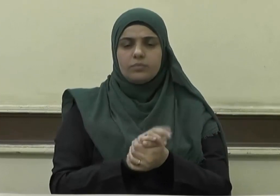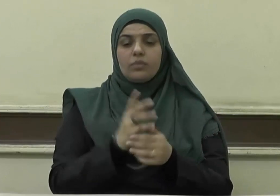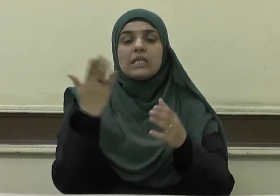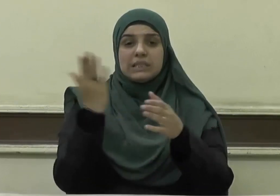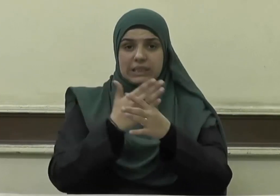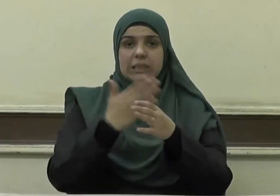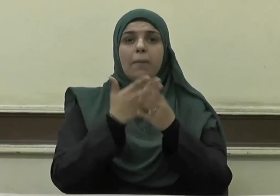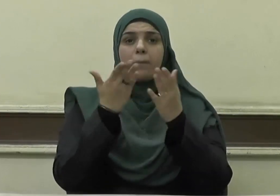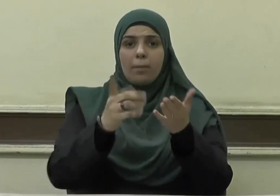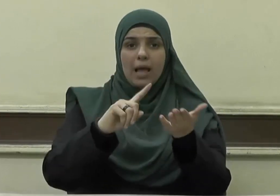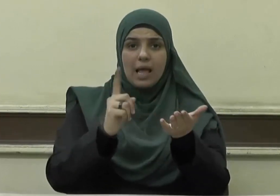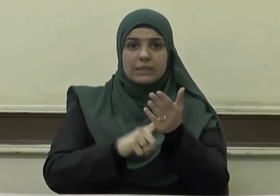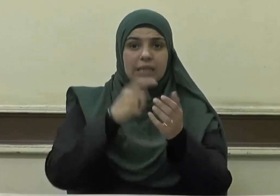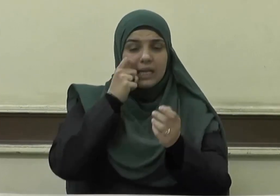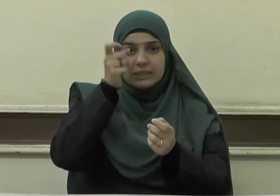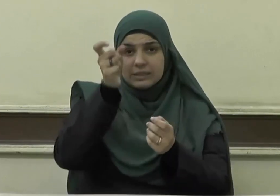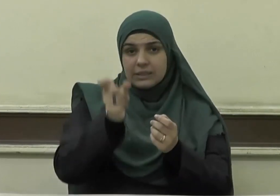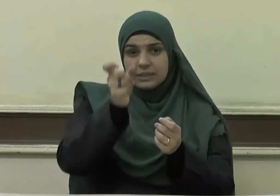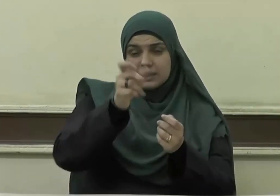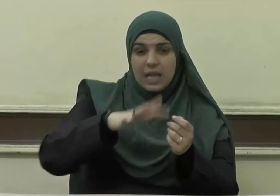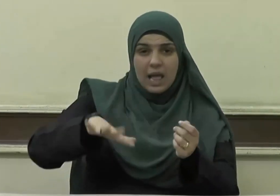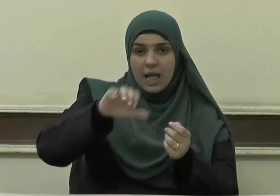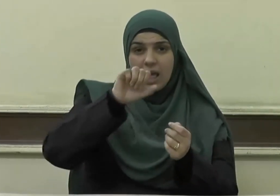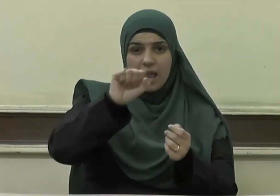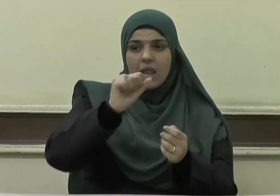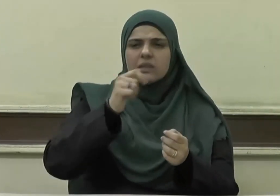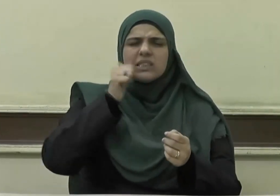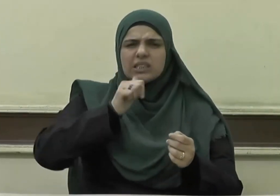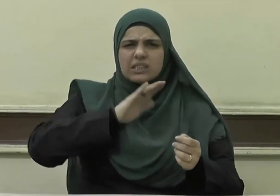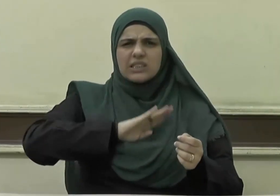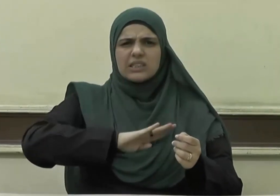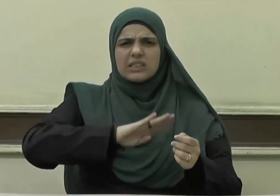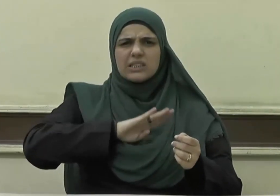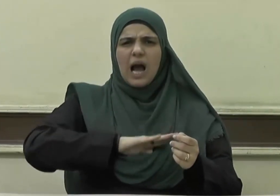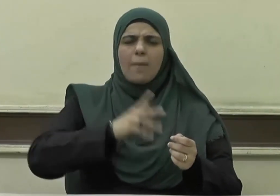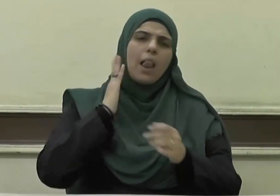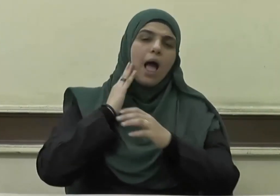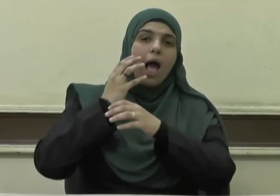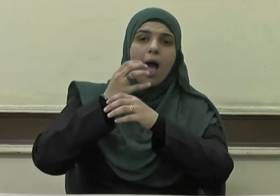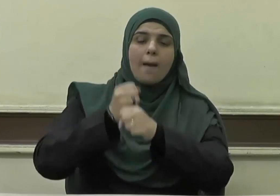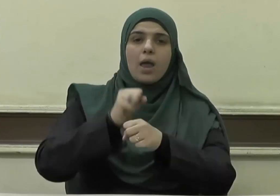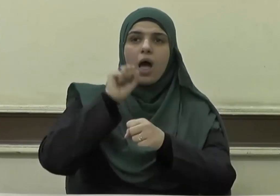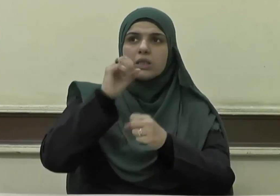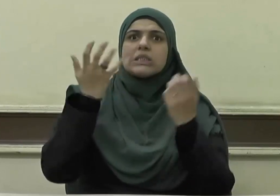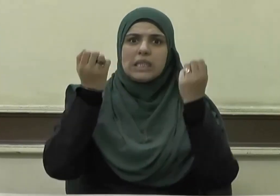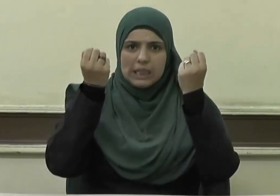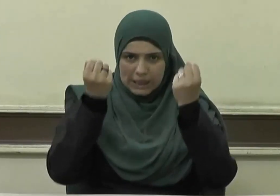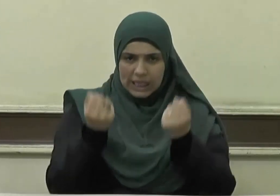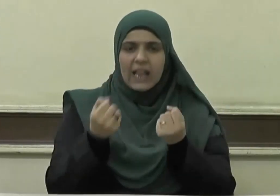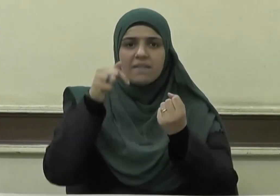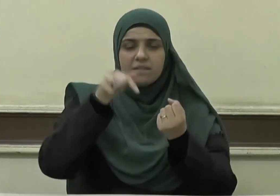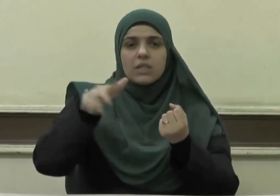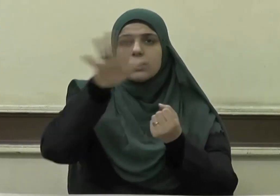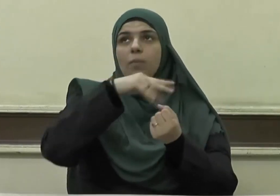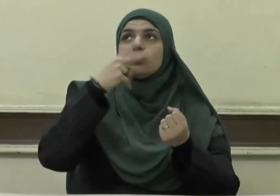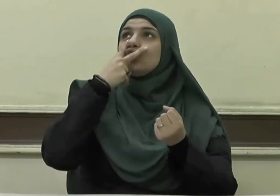أن الإنسان تحمل أمانة ثقيلة عُرِضَتْ عَلَى السَّمَاوَاتِ